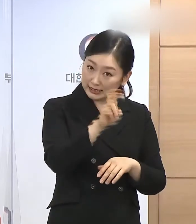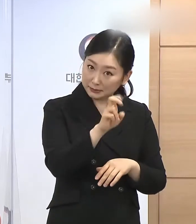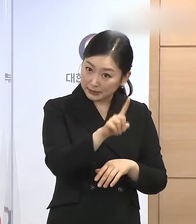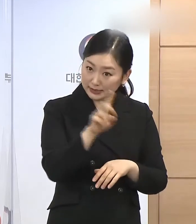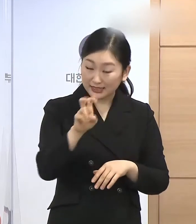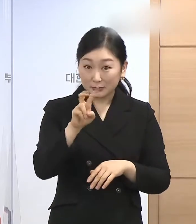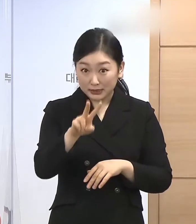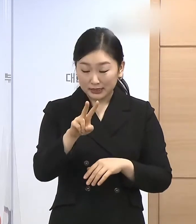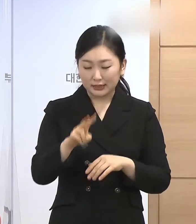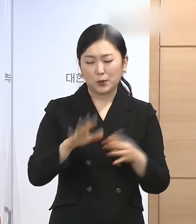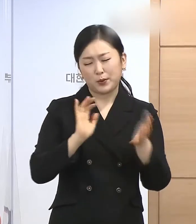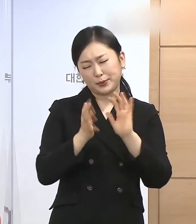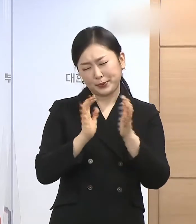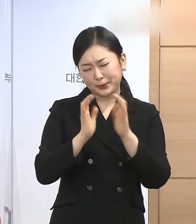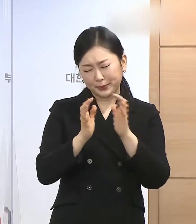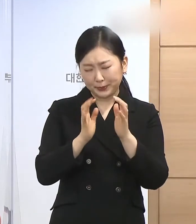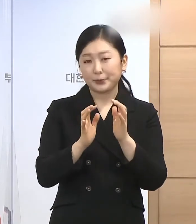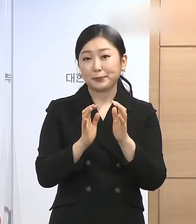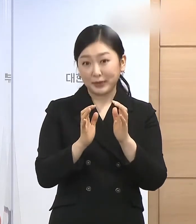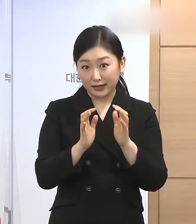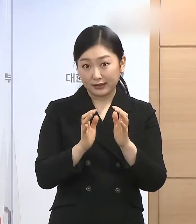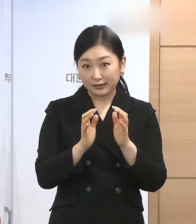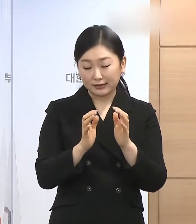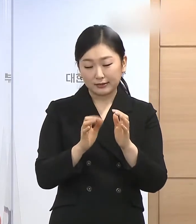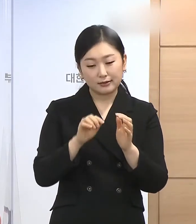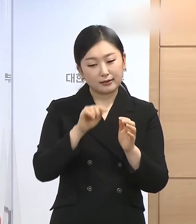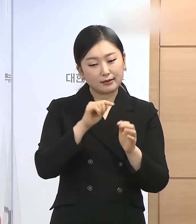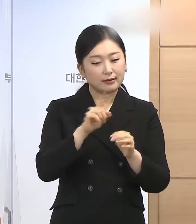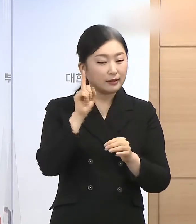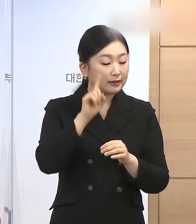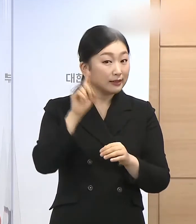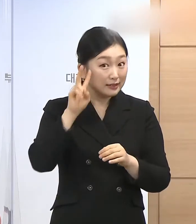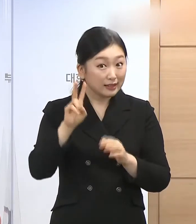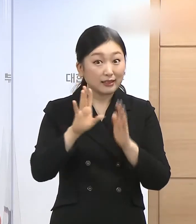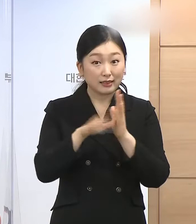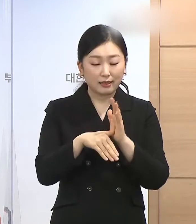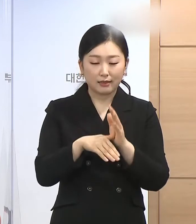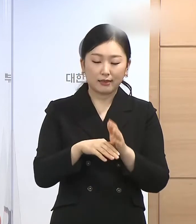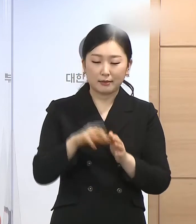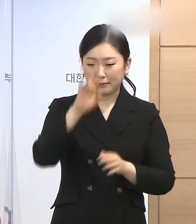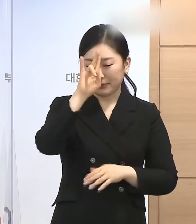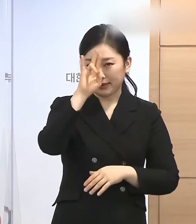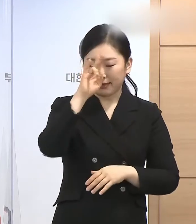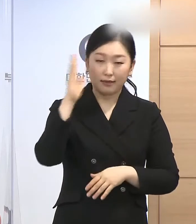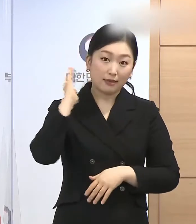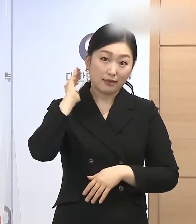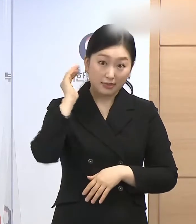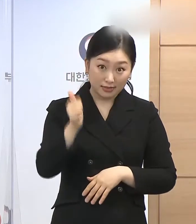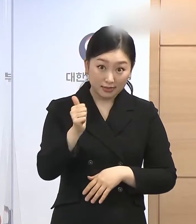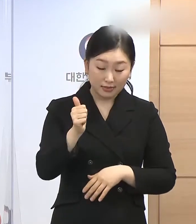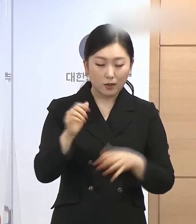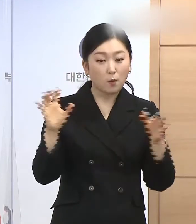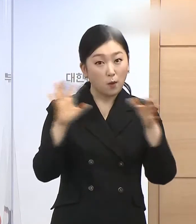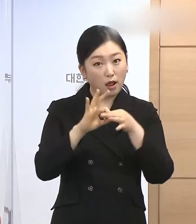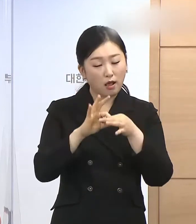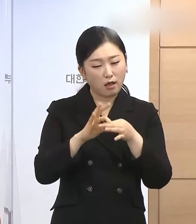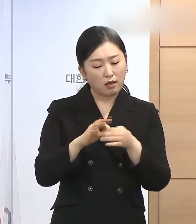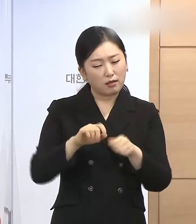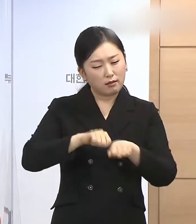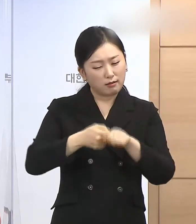열었는데요. 그 양일 중에 박근혜 전 대통령에 대한 사면 심사가 이루어졌습니다.